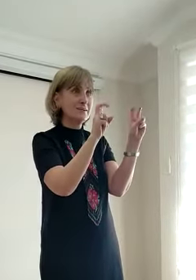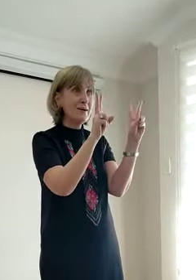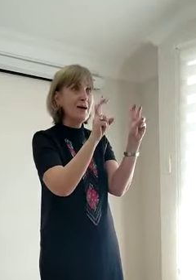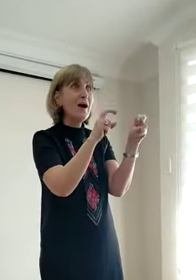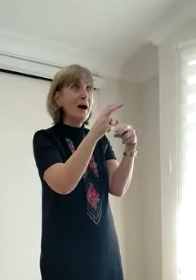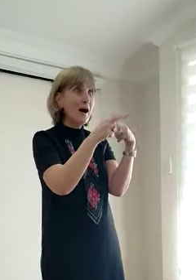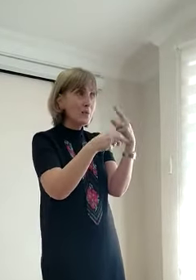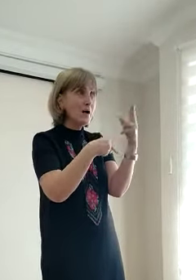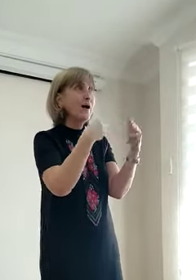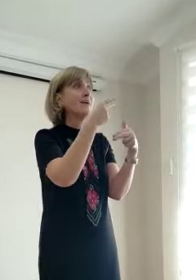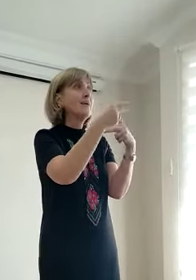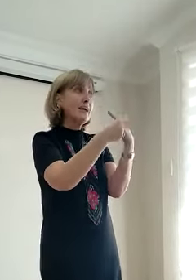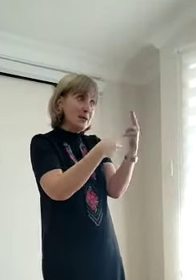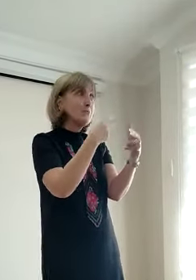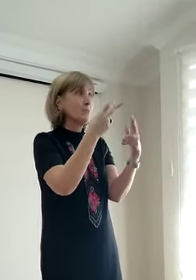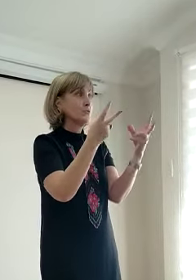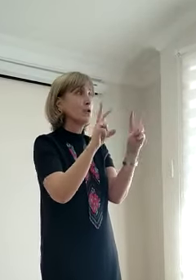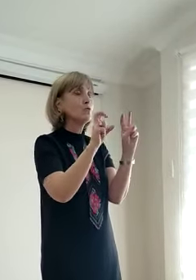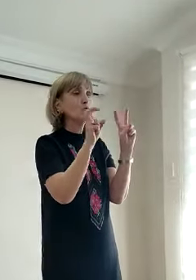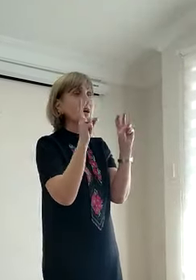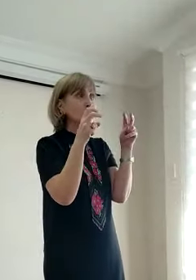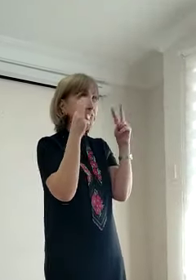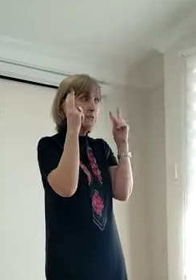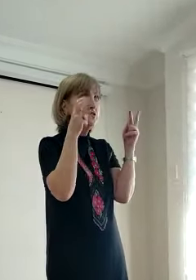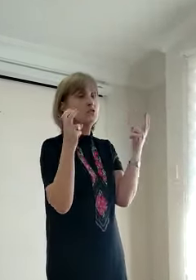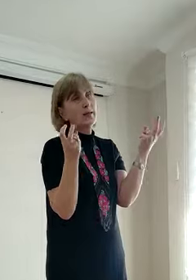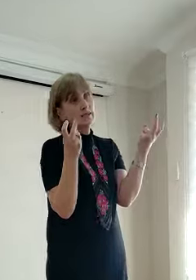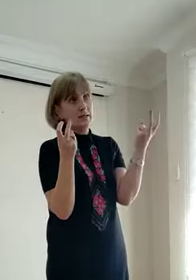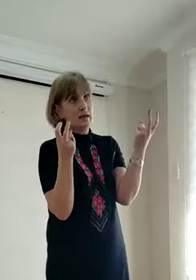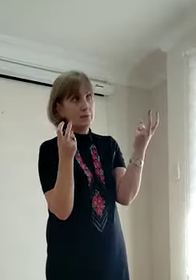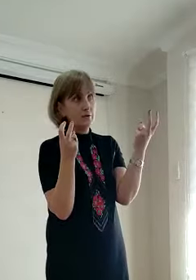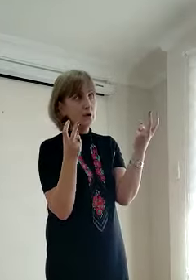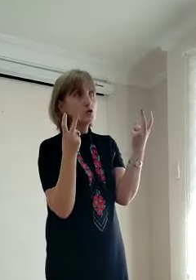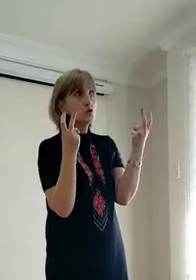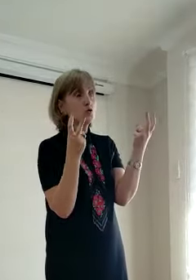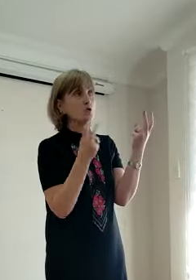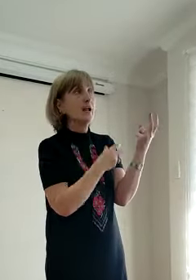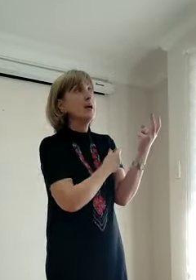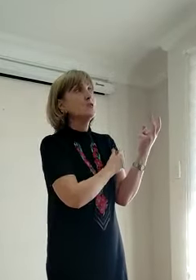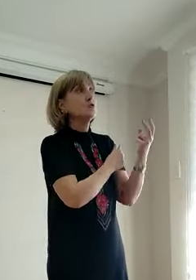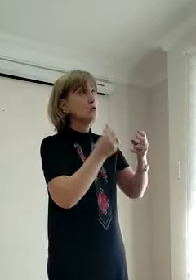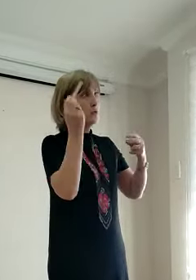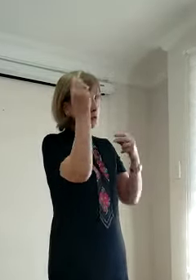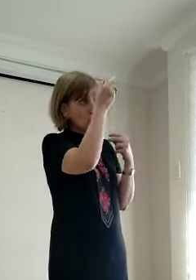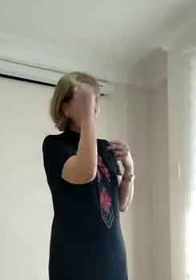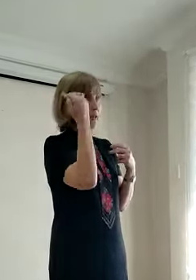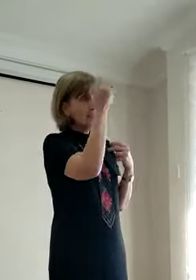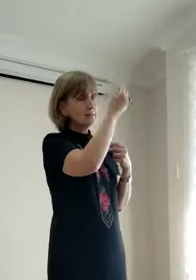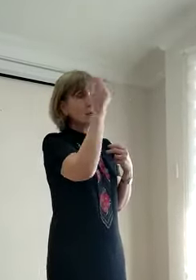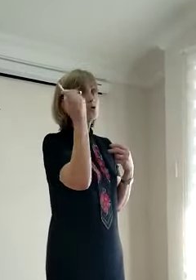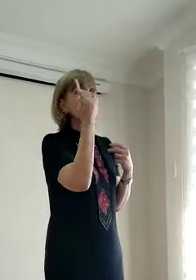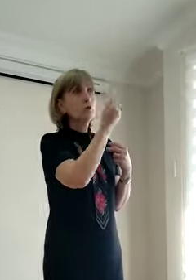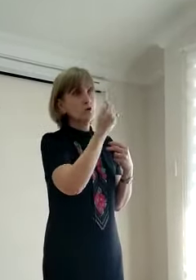Ama çok güzel bir bin jimnastik yaptık. Çok güzel. Çünkü bu bağlantı o çok önemli.